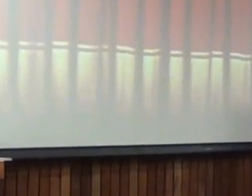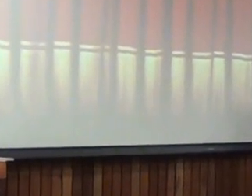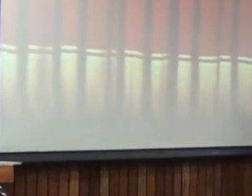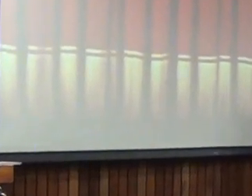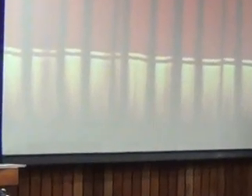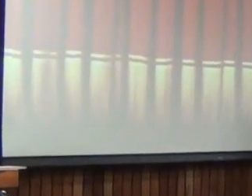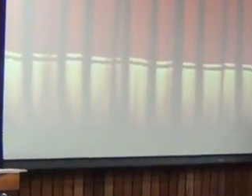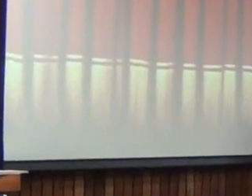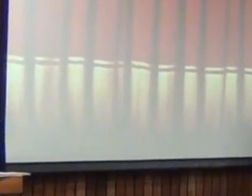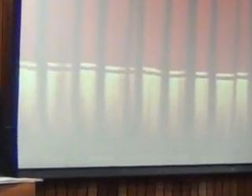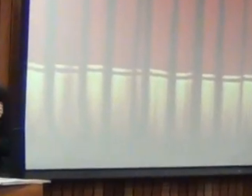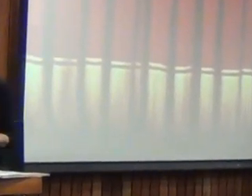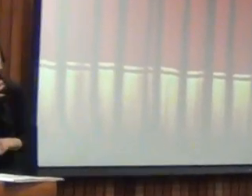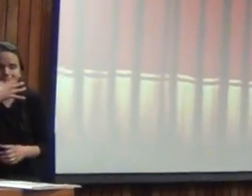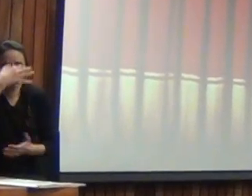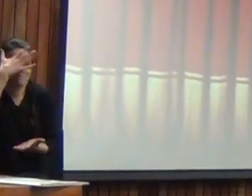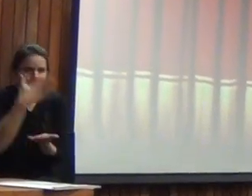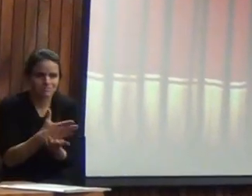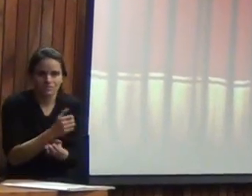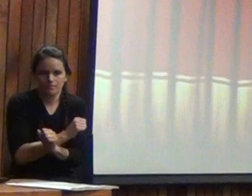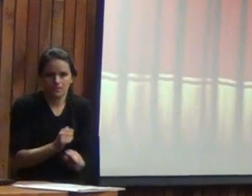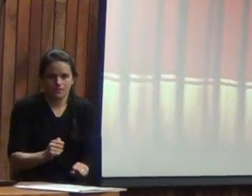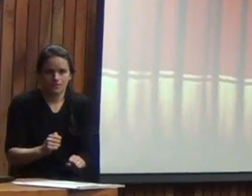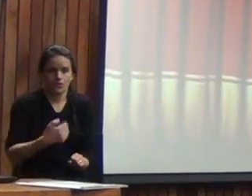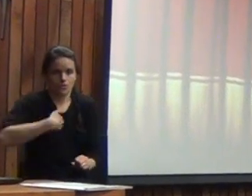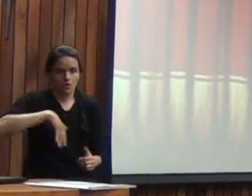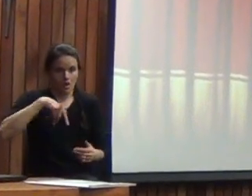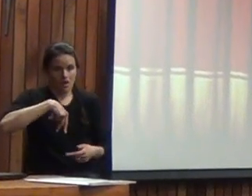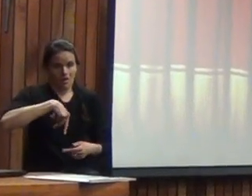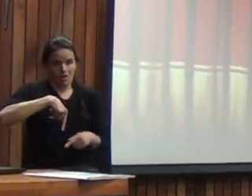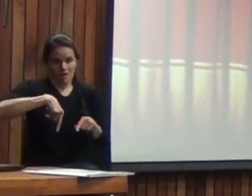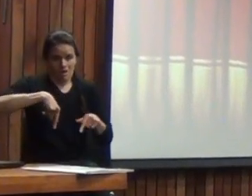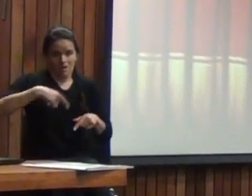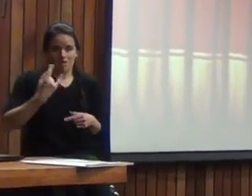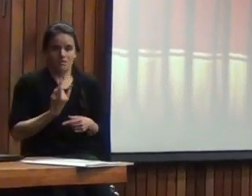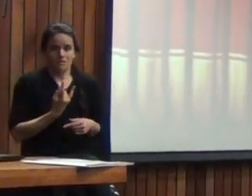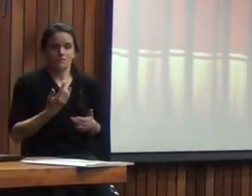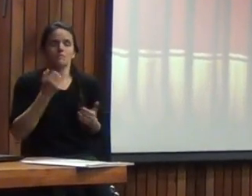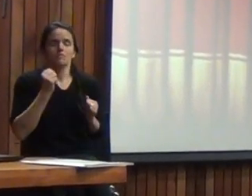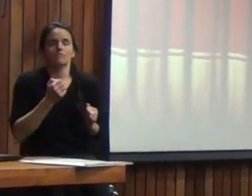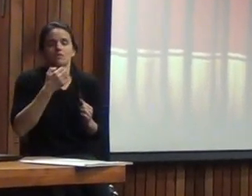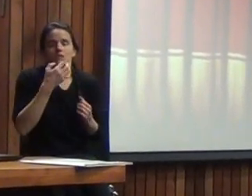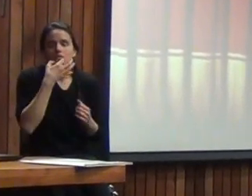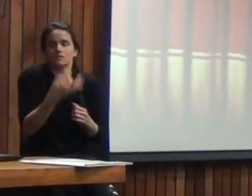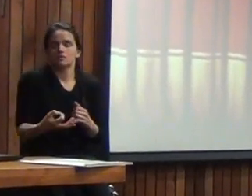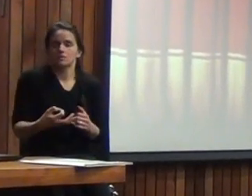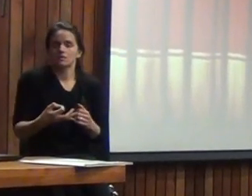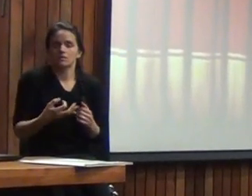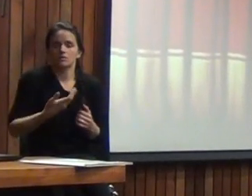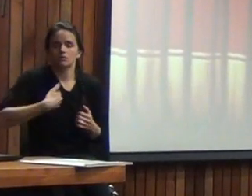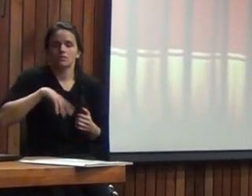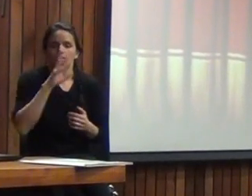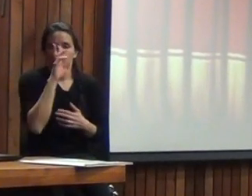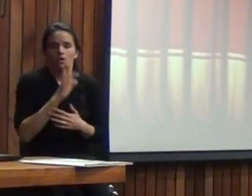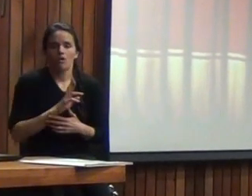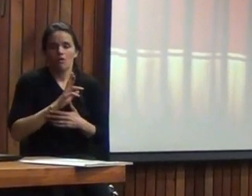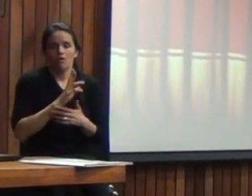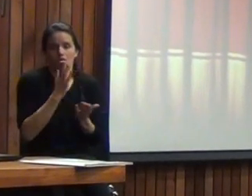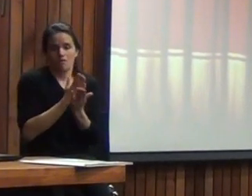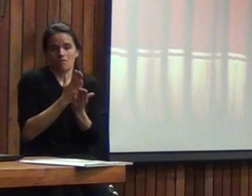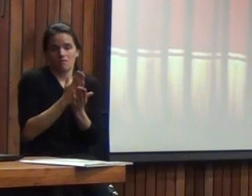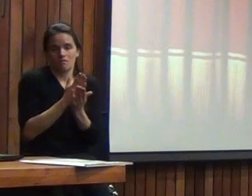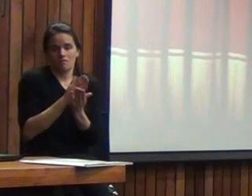etcétera pero la verdad es que nosotros desde acá solo podemos hacer fuerza desde nuestro desde la academia